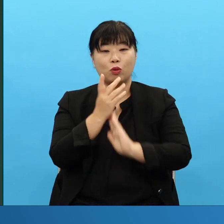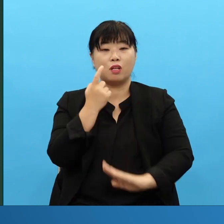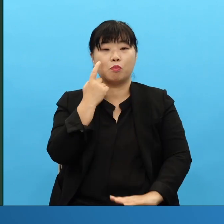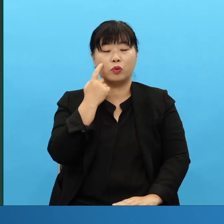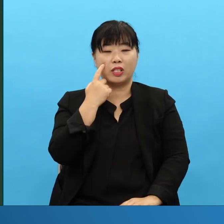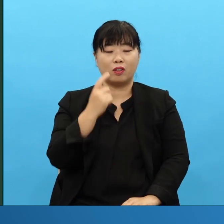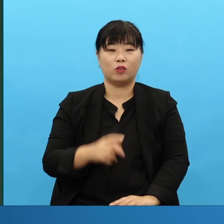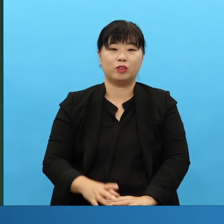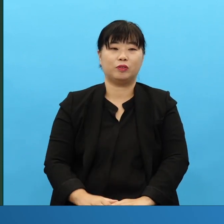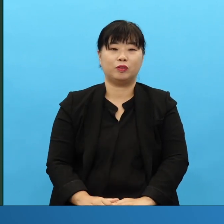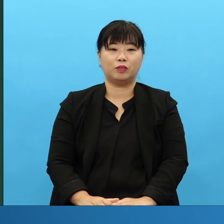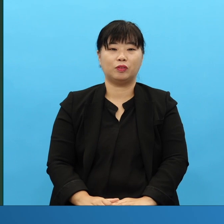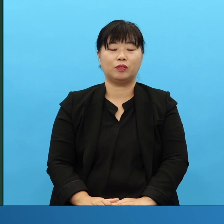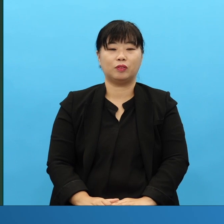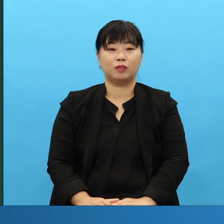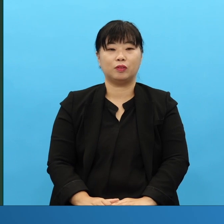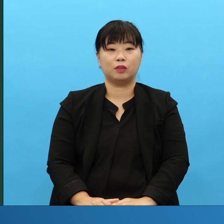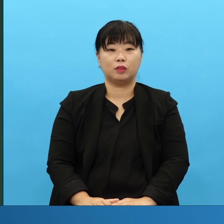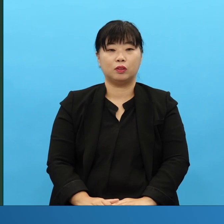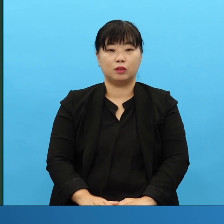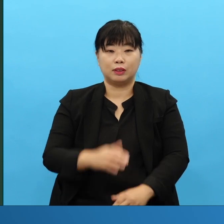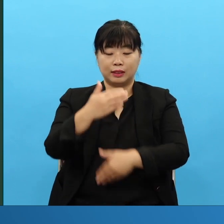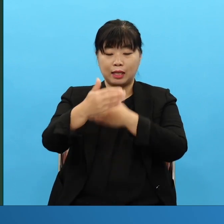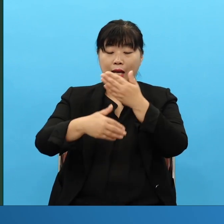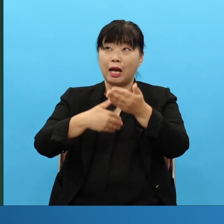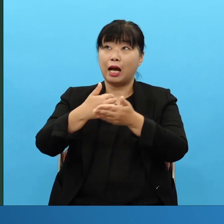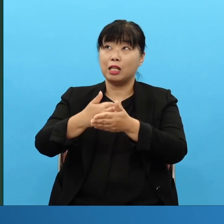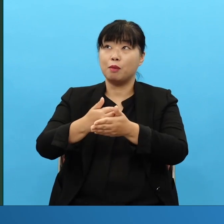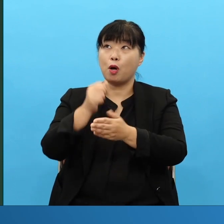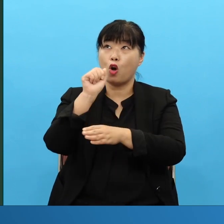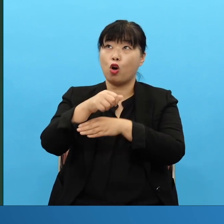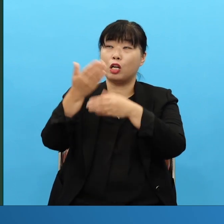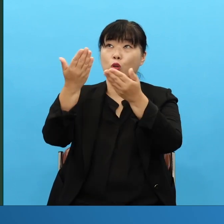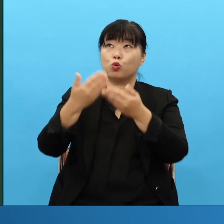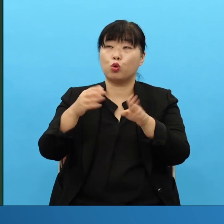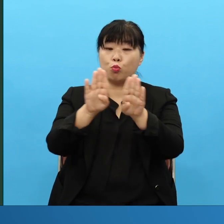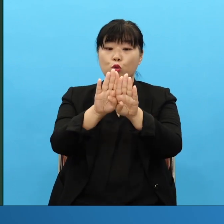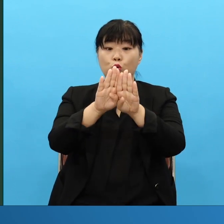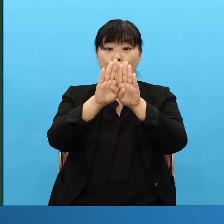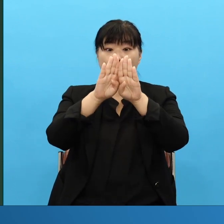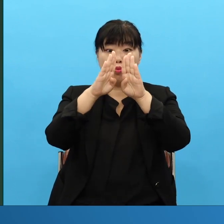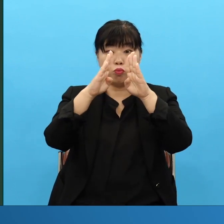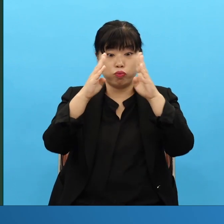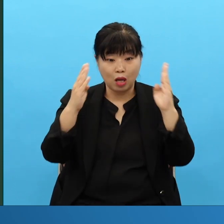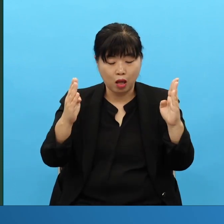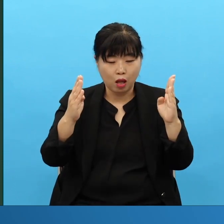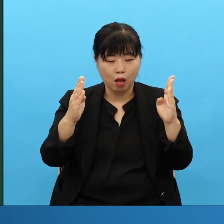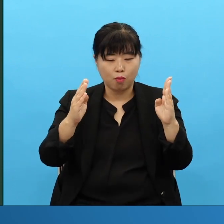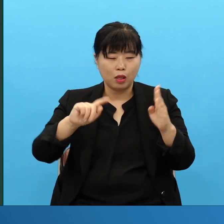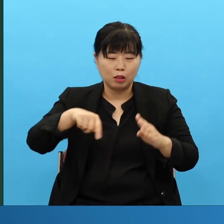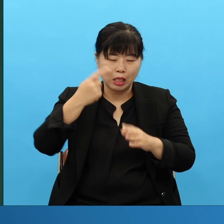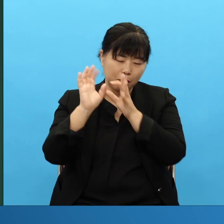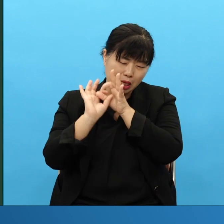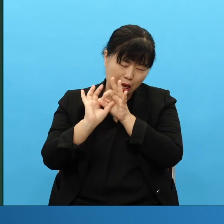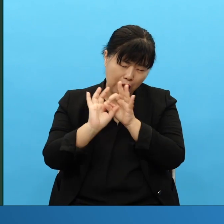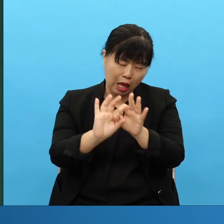그러면 이제 한 번 정확한 하나님의 문이 열리면 그때부터 계속 열립니다只要打开一个准确的神的门从那之后会持续打开 그래서